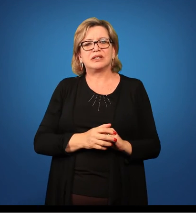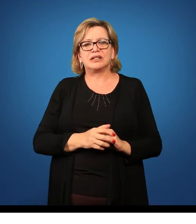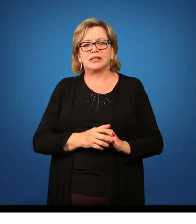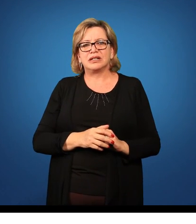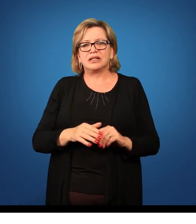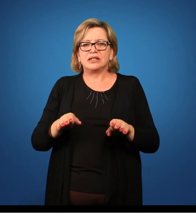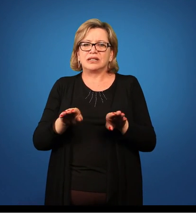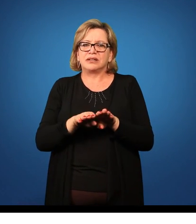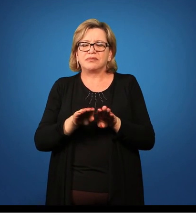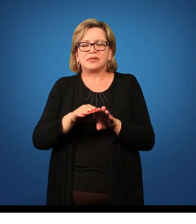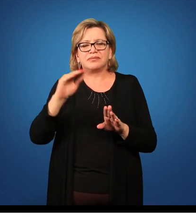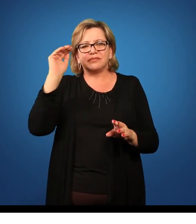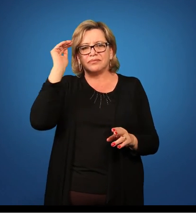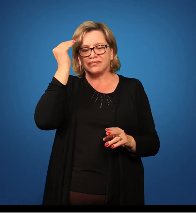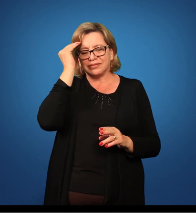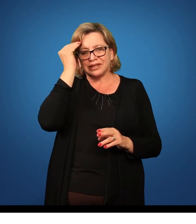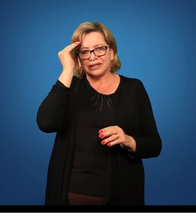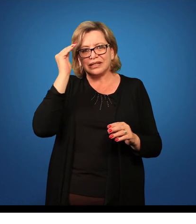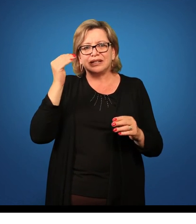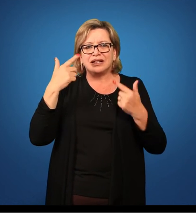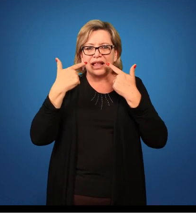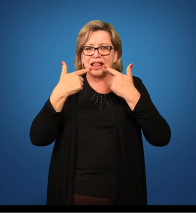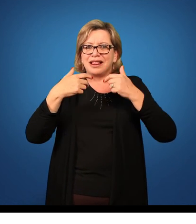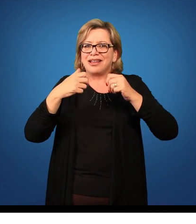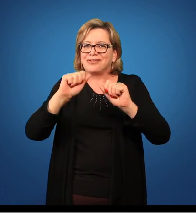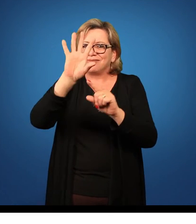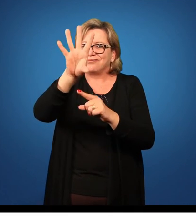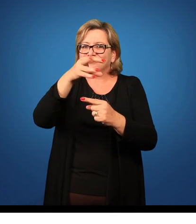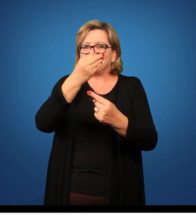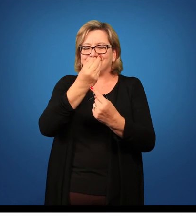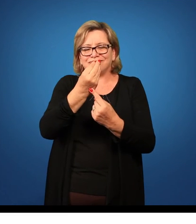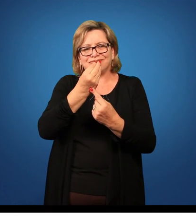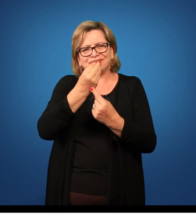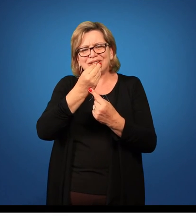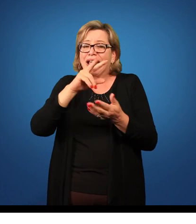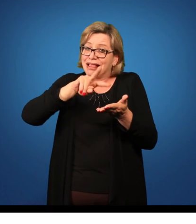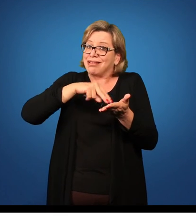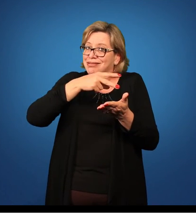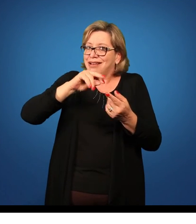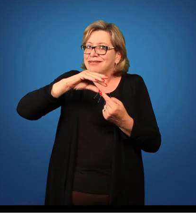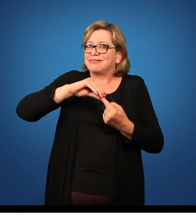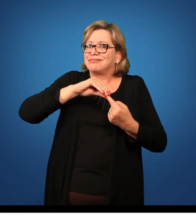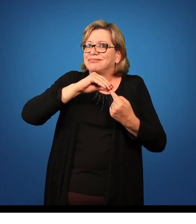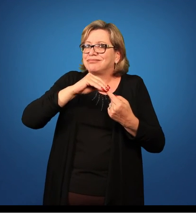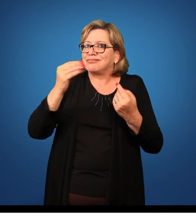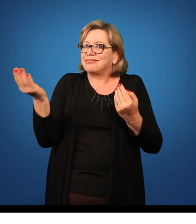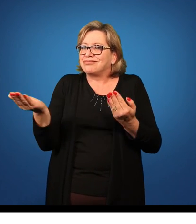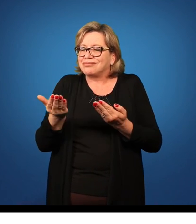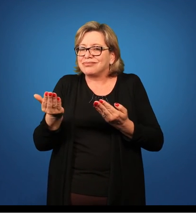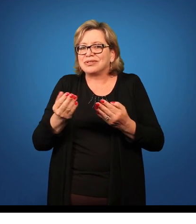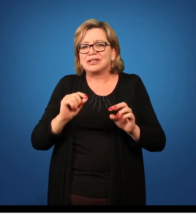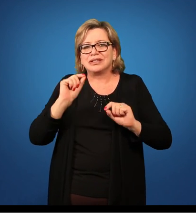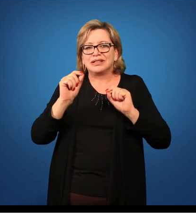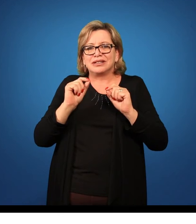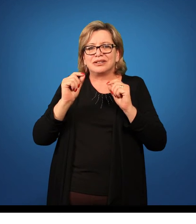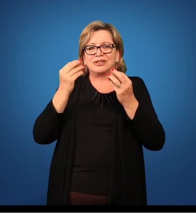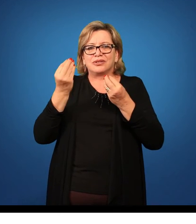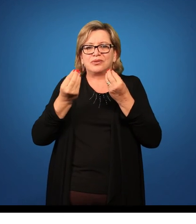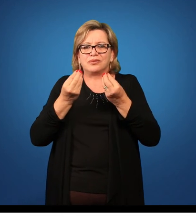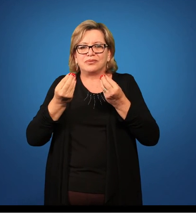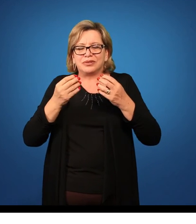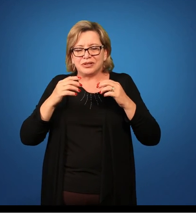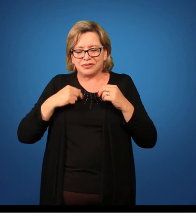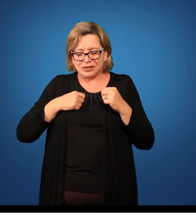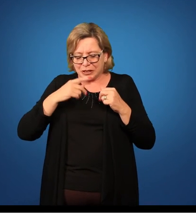Pensando nas nossas linguagens artísticas, na dança, principalmente na dança contemporânea, essas condições